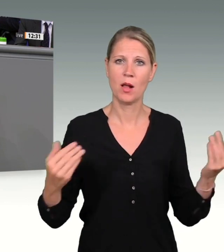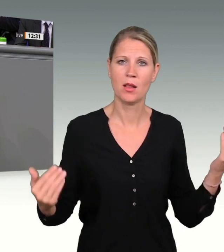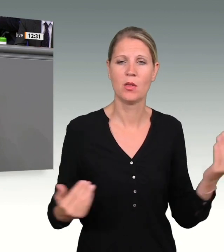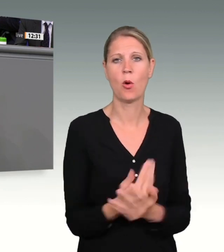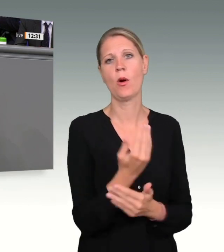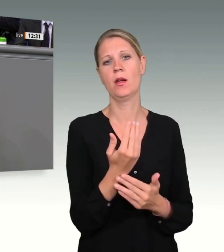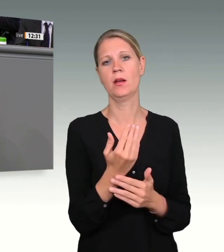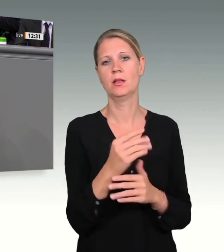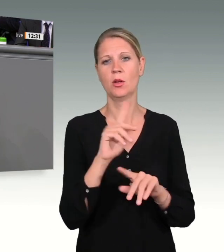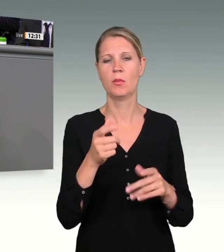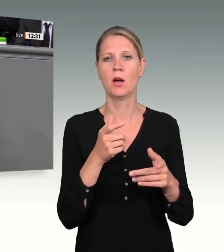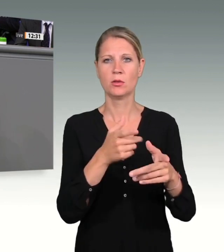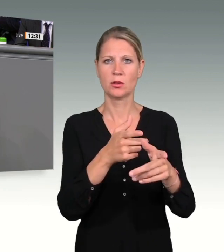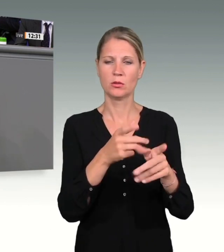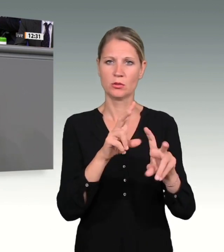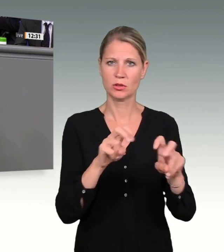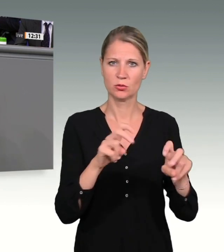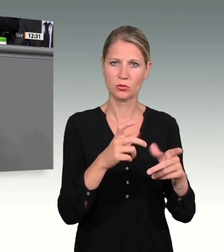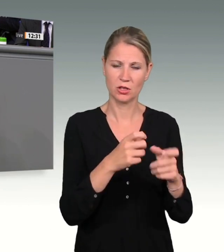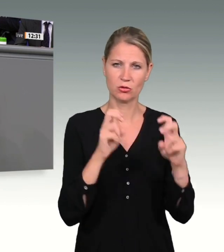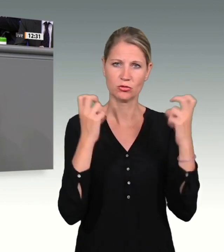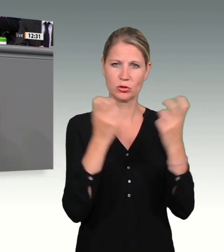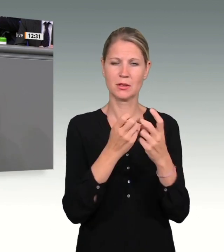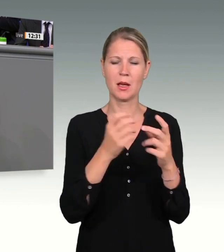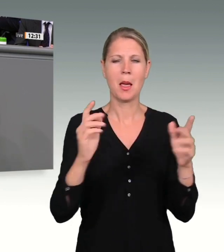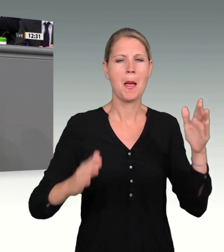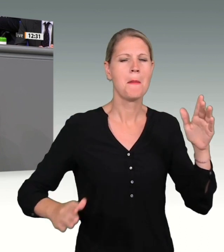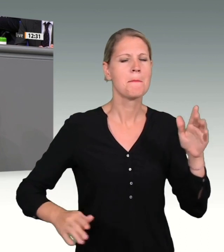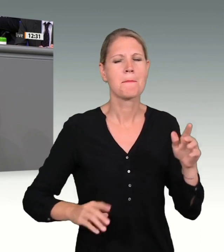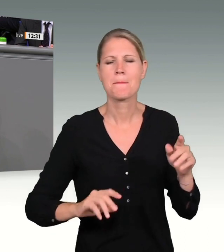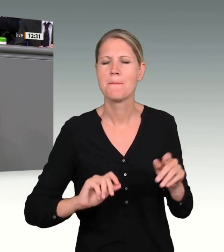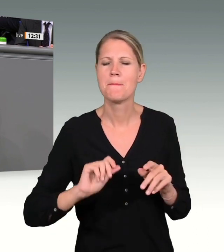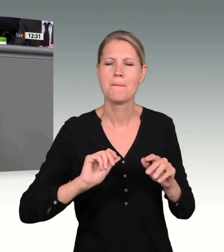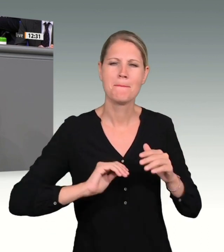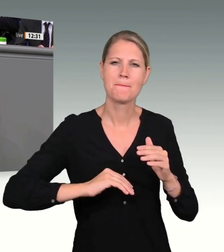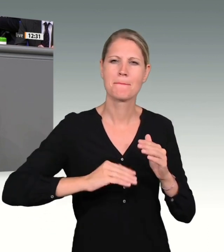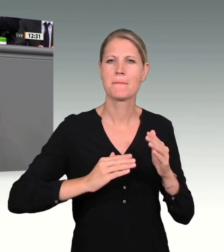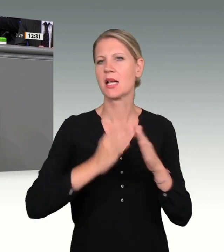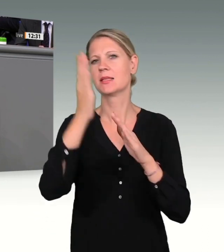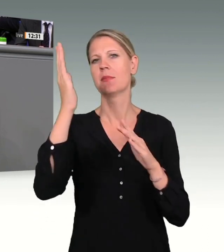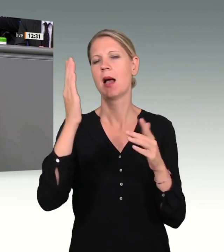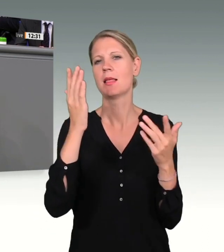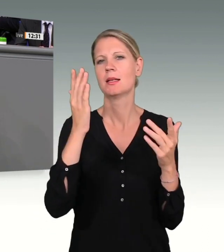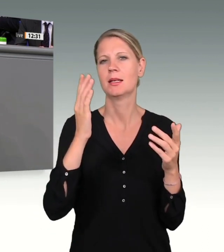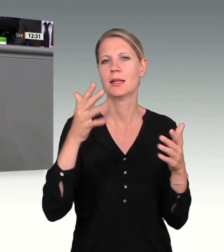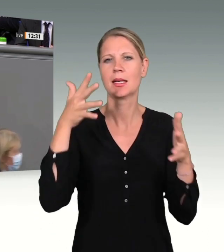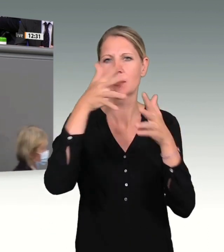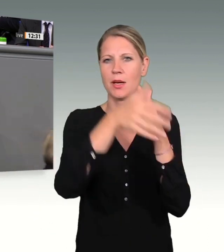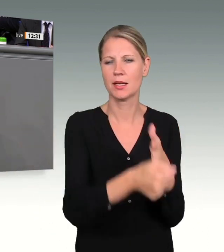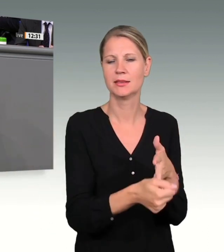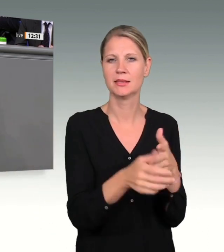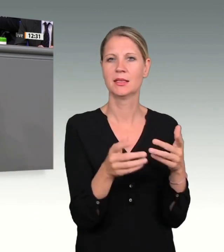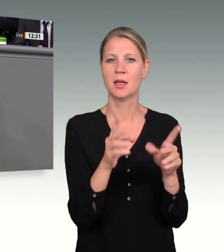nach maximaler Transparenz. Das, was Sie wissen sollten, sollte auch dieser Untersuchungsausschuss wissen. Das waren Ihre Worte.